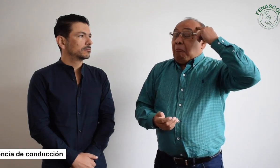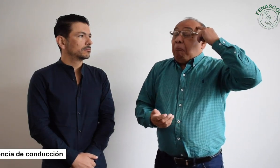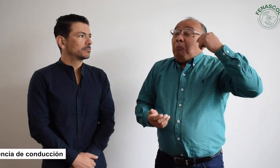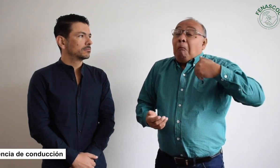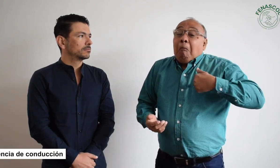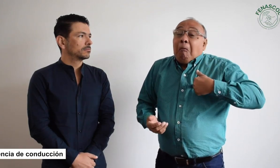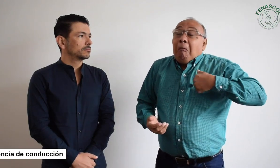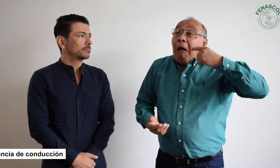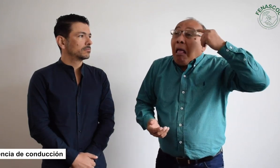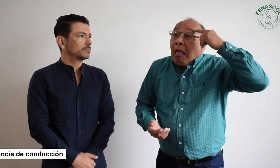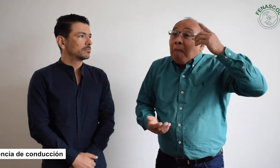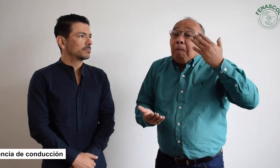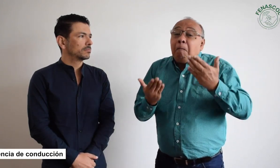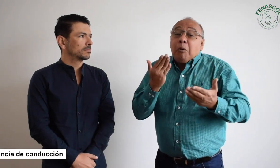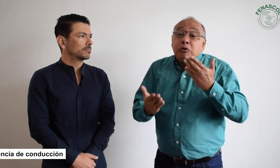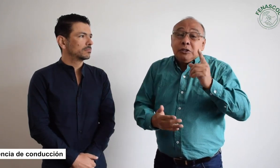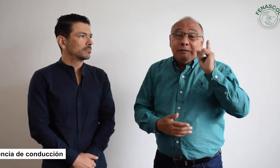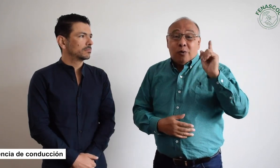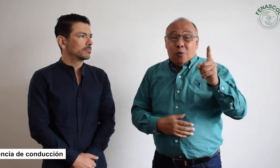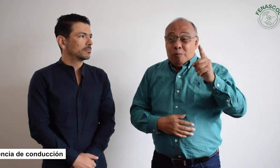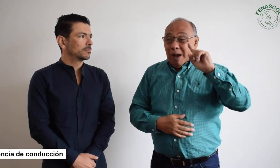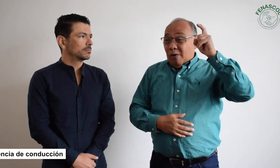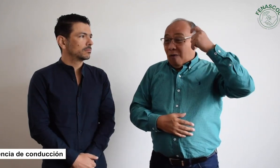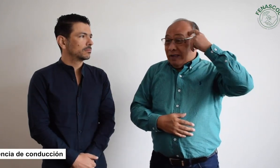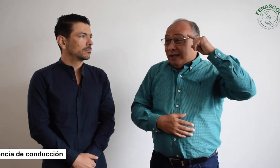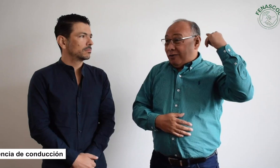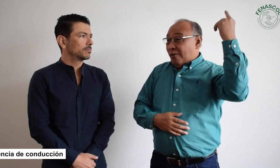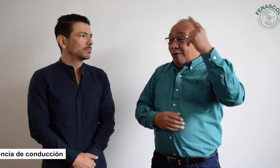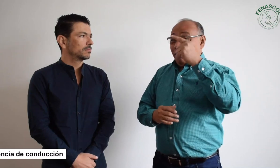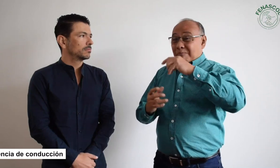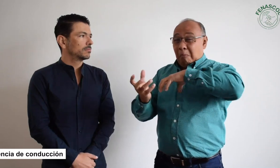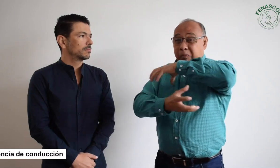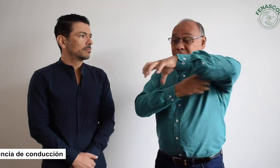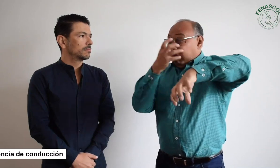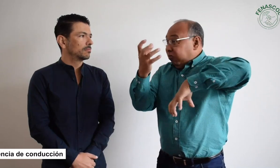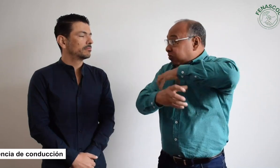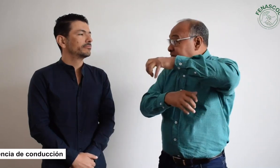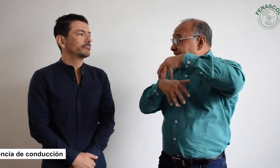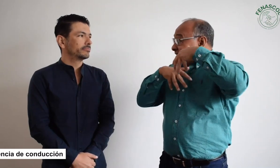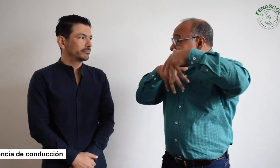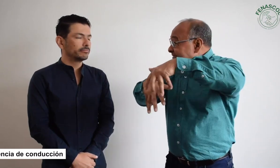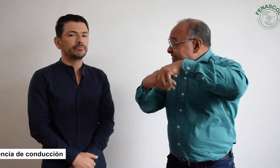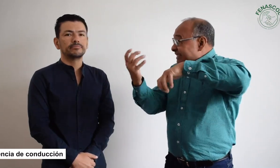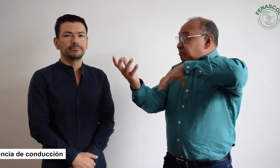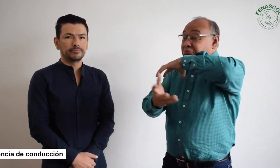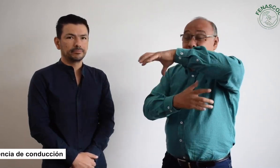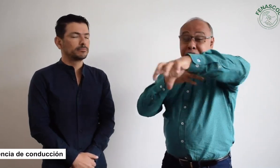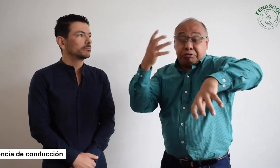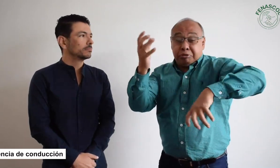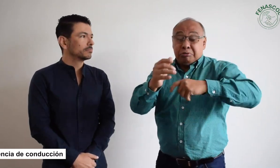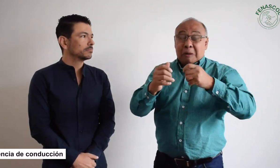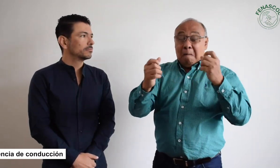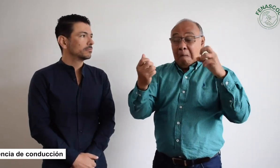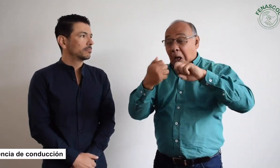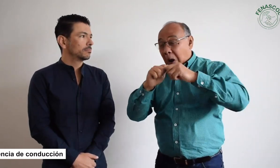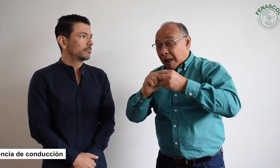Lo que nosotros creemos es que posiblemente por la situación actual que vive Colombia en el orden social y demás, por la